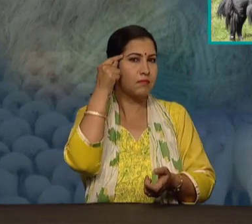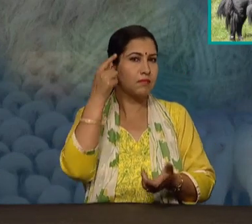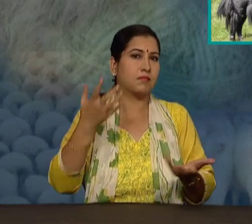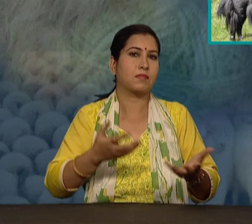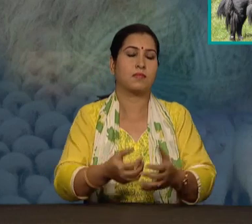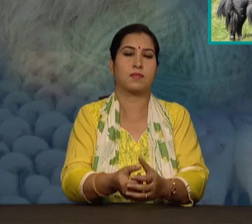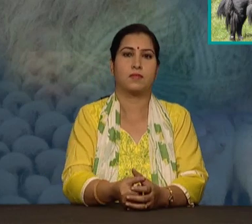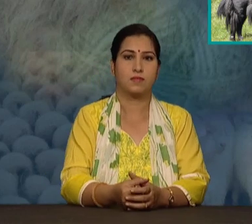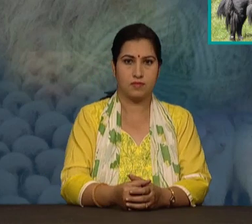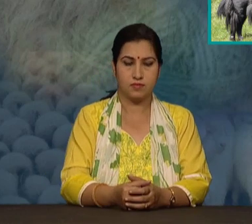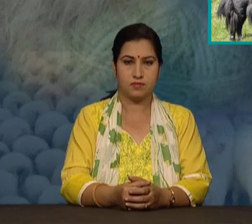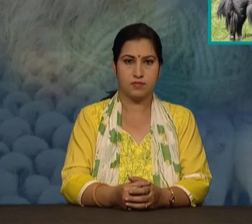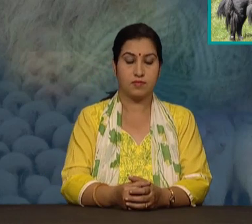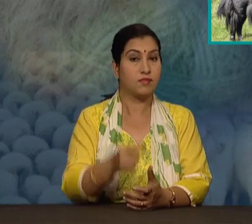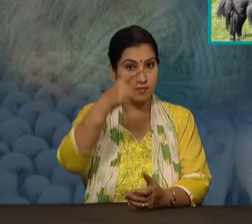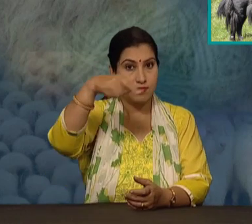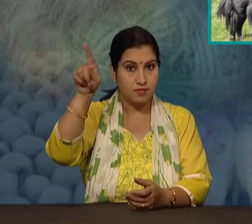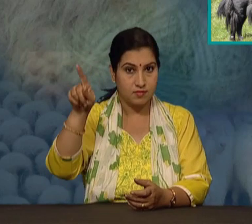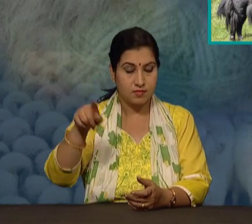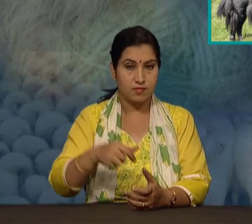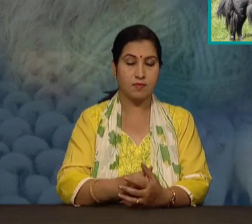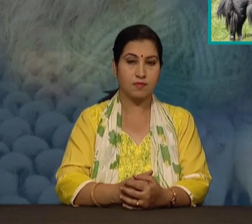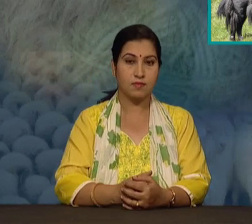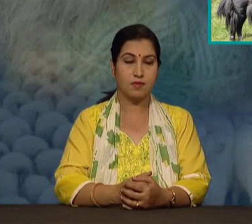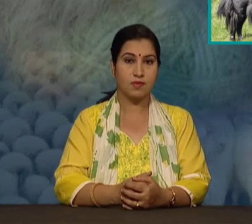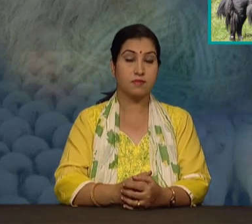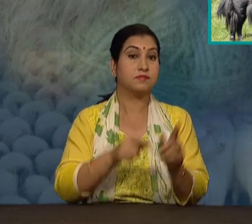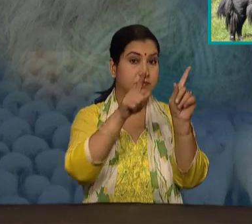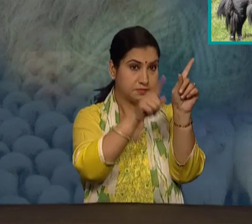जी हाँ, वाई फॉर याक